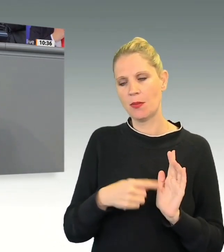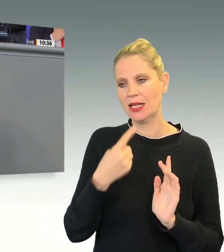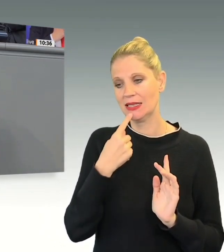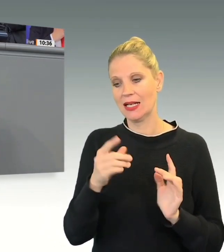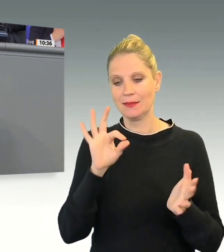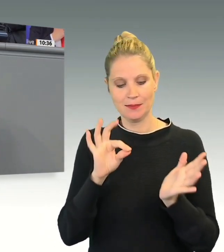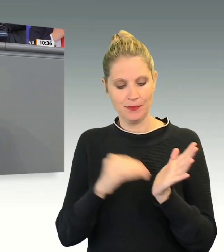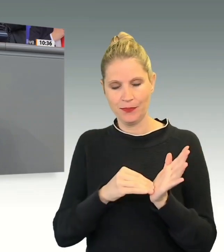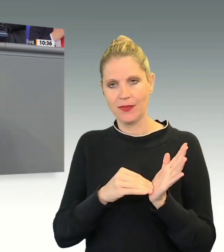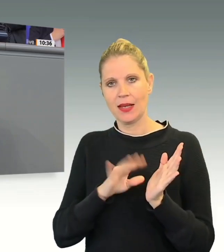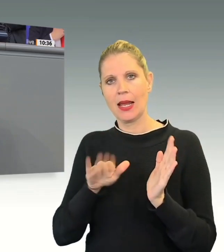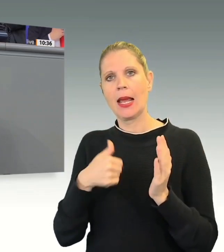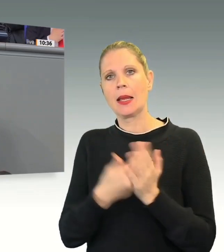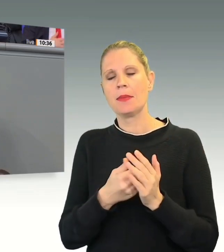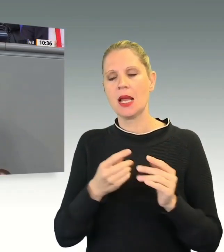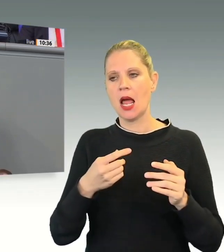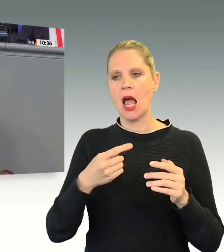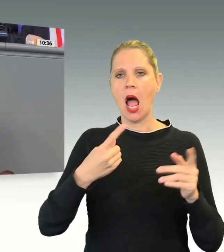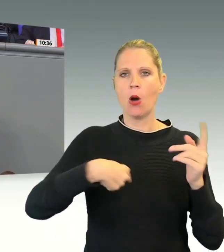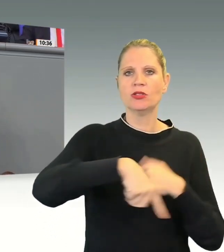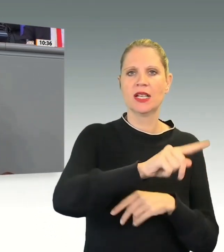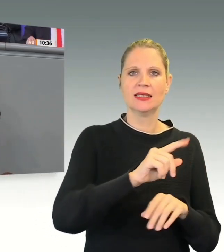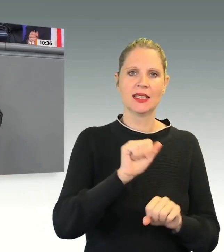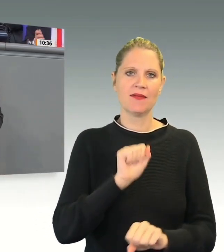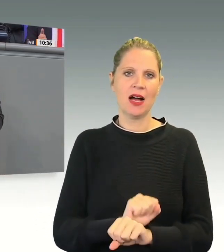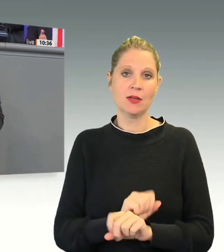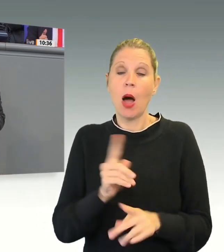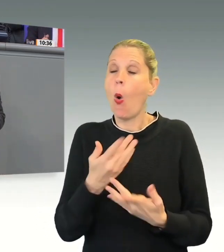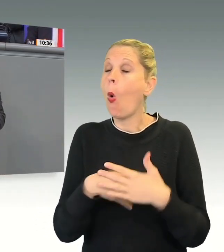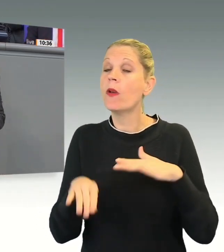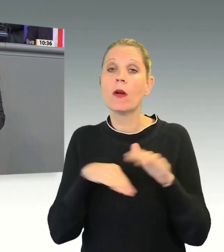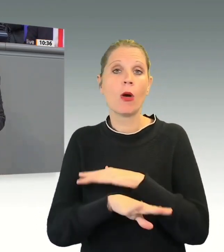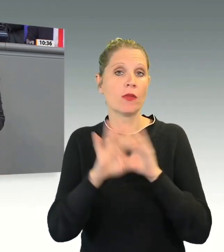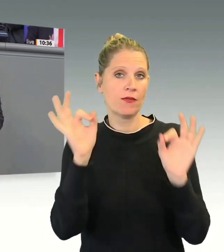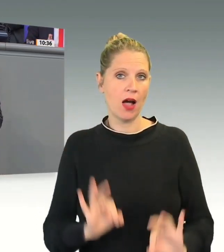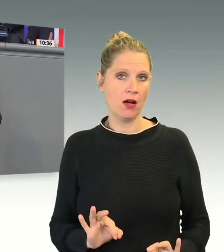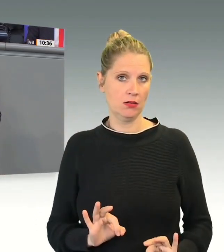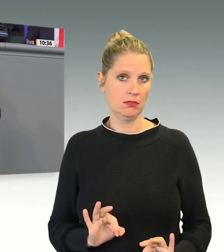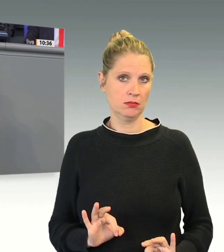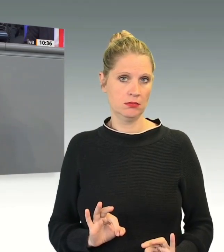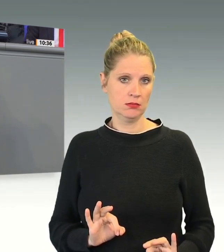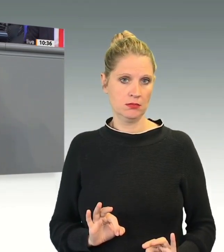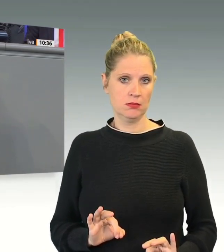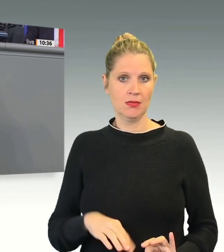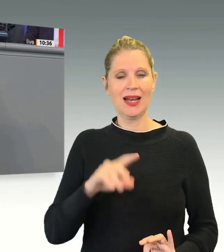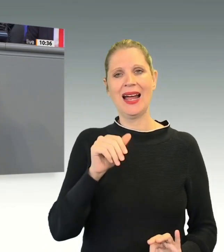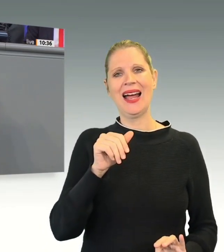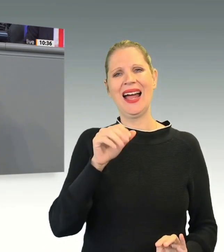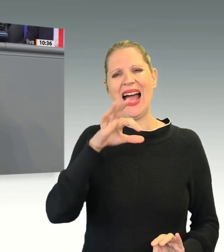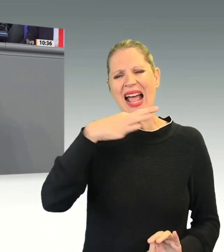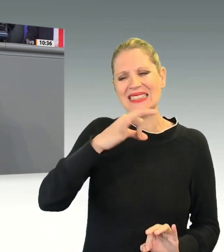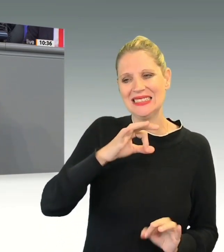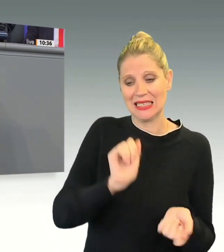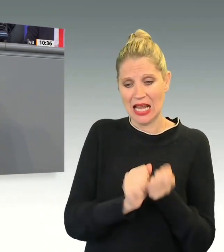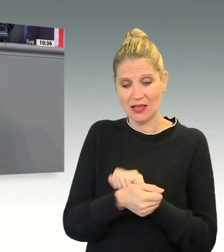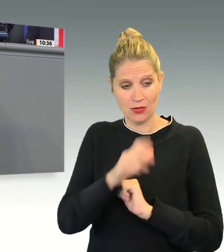vor, auch wenn keine konkrete Fluchtgefahr bestand. Die einzige Änderung, die Ihr Entwurf